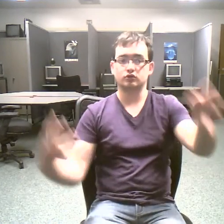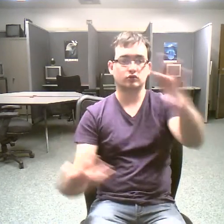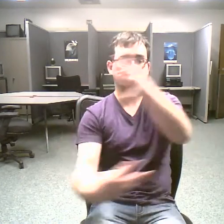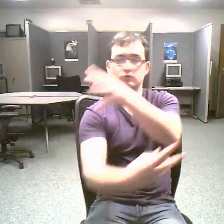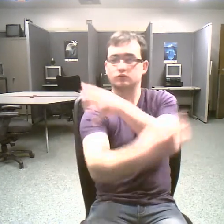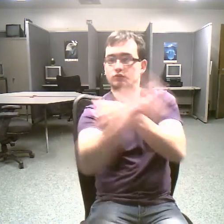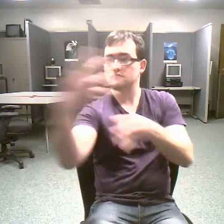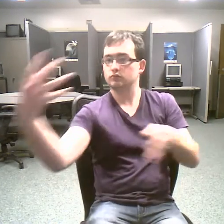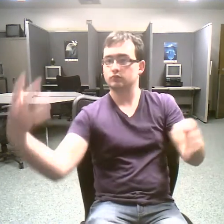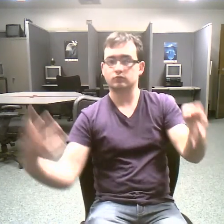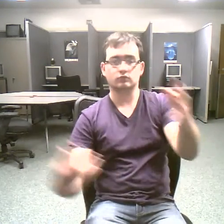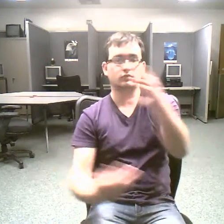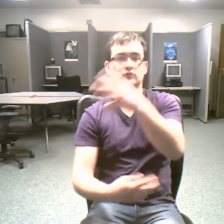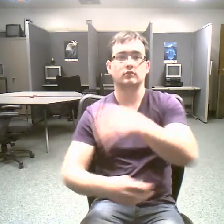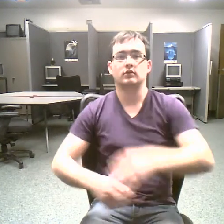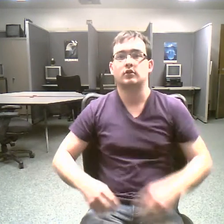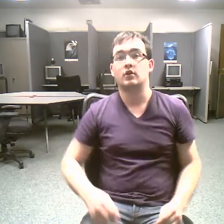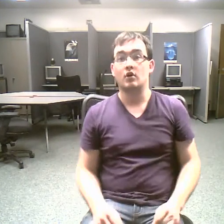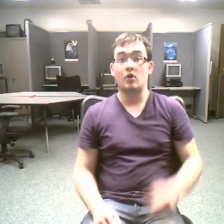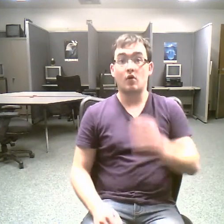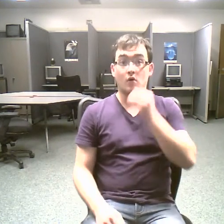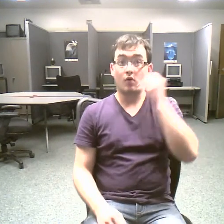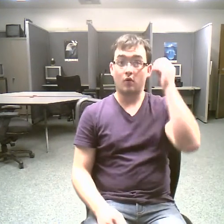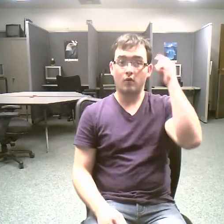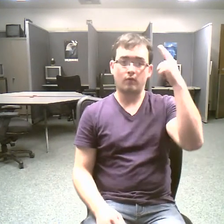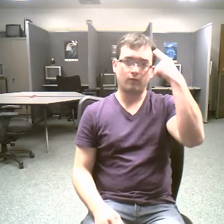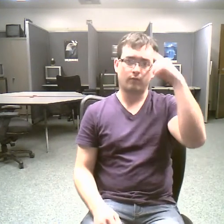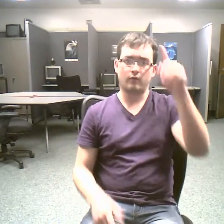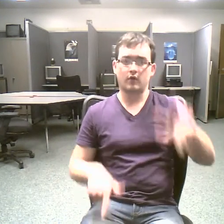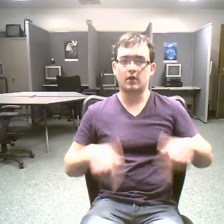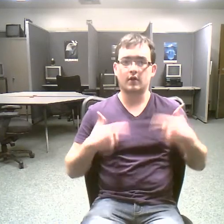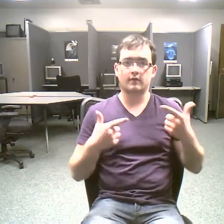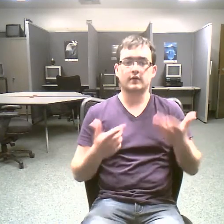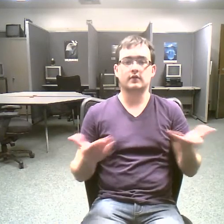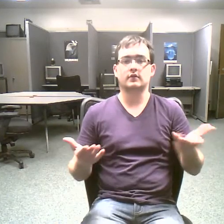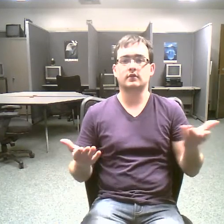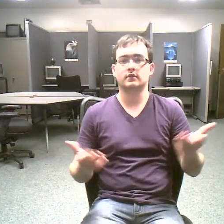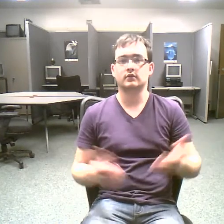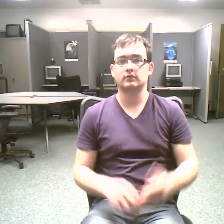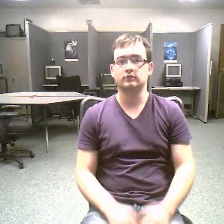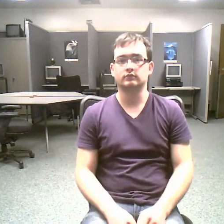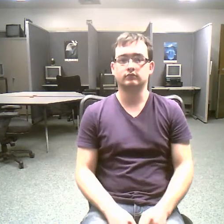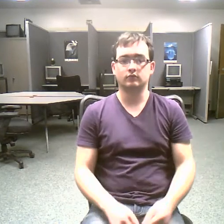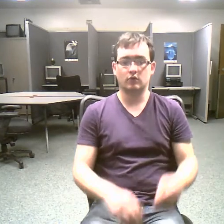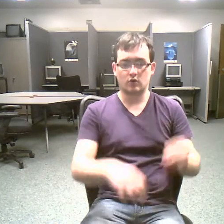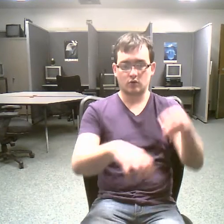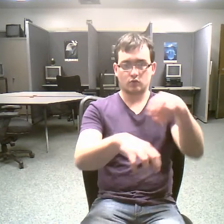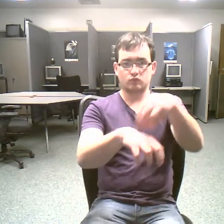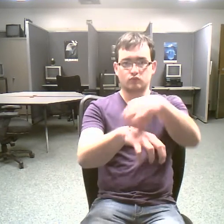providing a home for living things to grow long, long ago to today